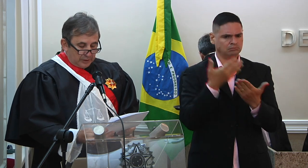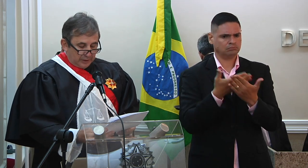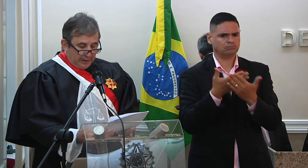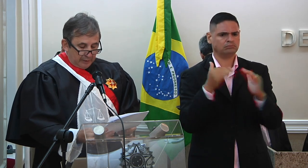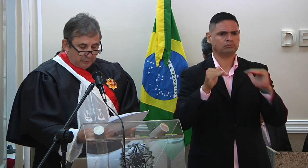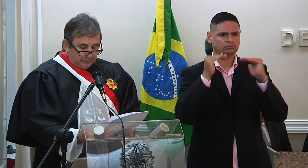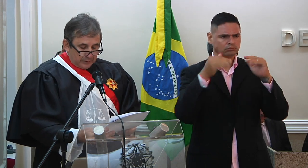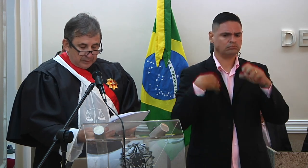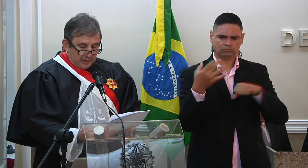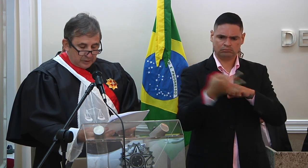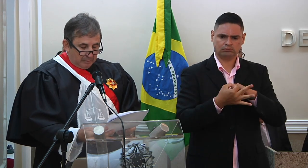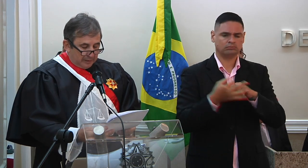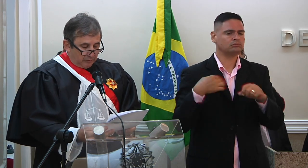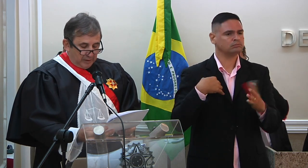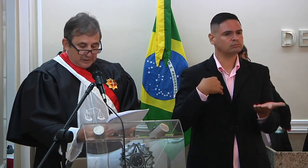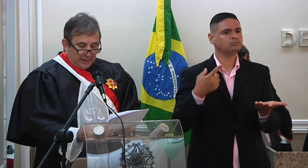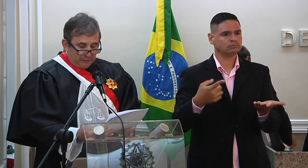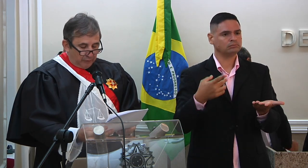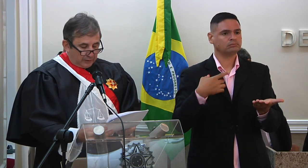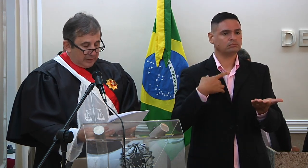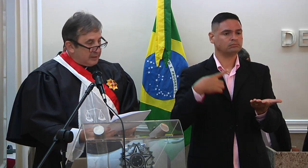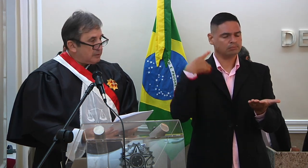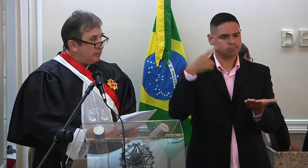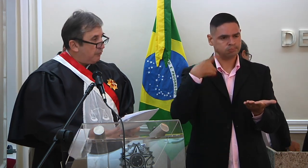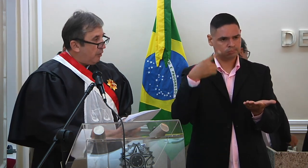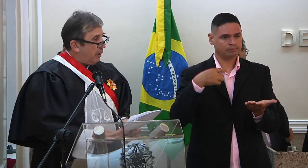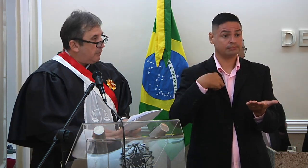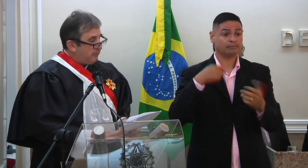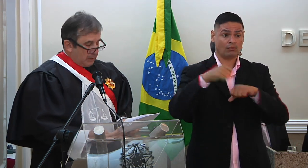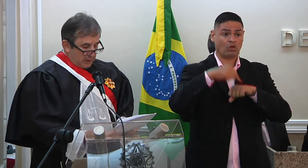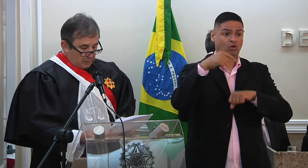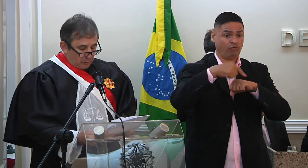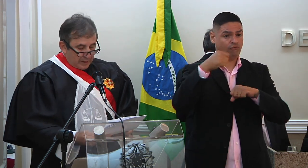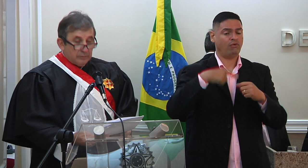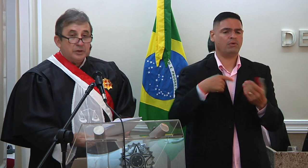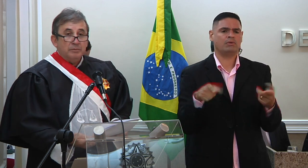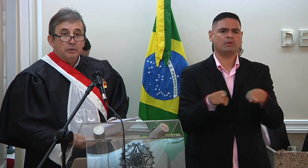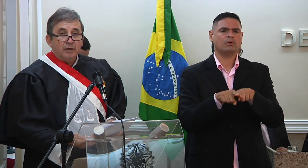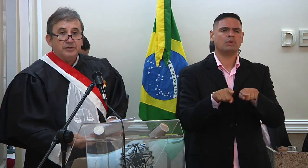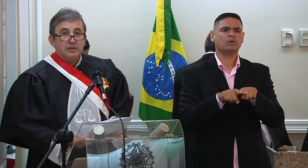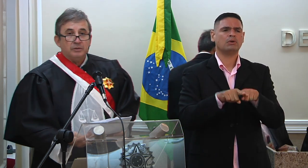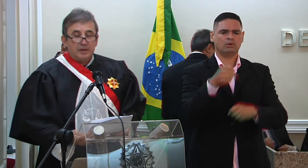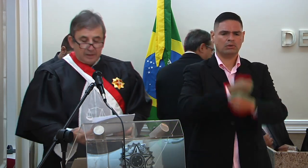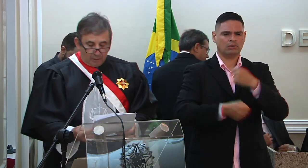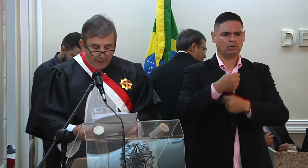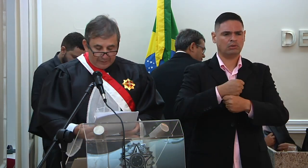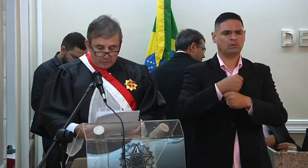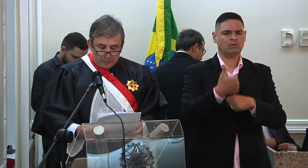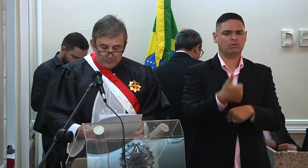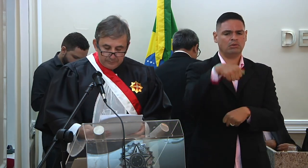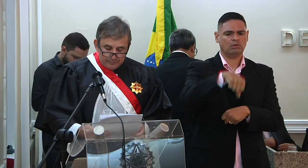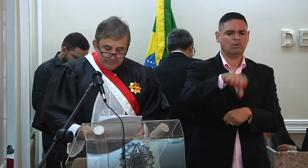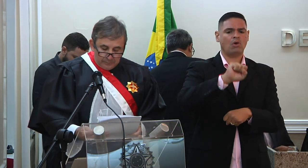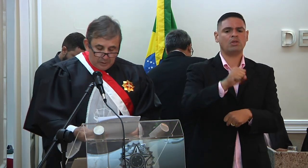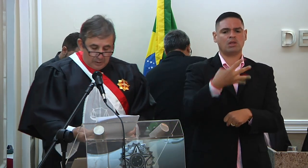Graduou-se em Direito, na estimada Universidade de Fortaleza, Unifor, no ano de 1984.